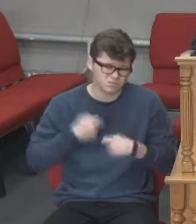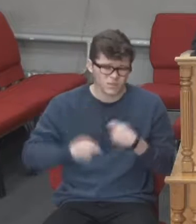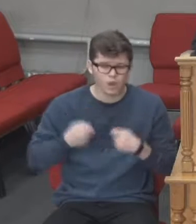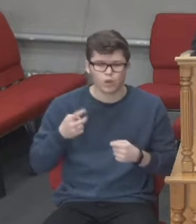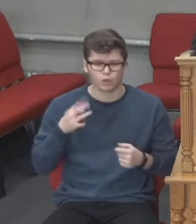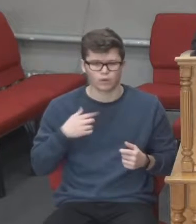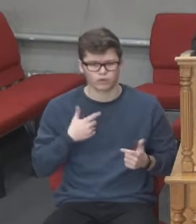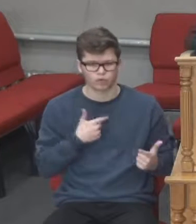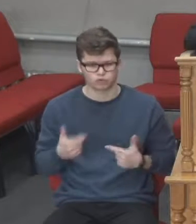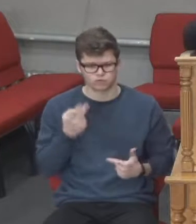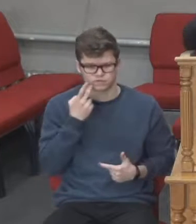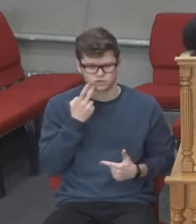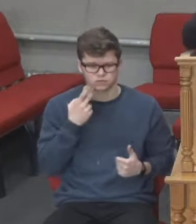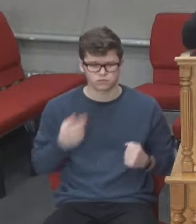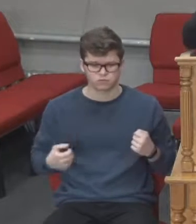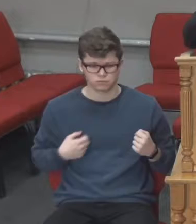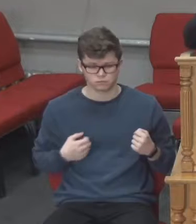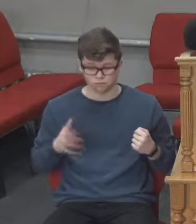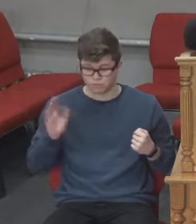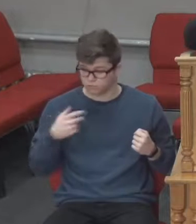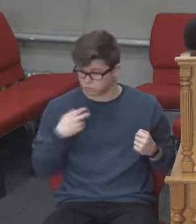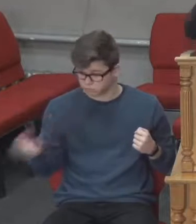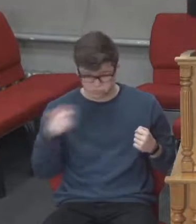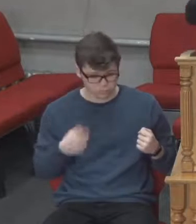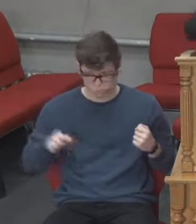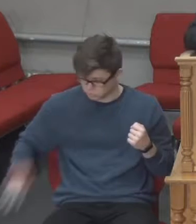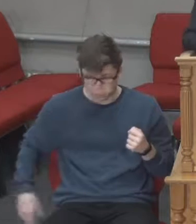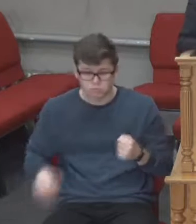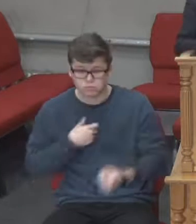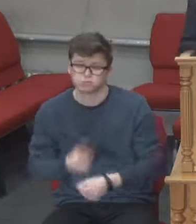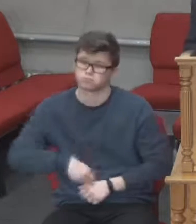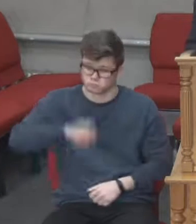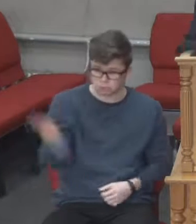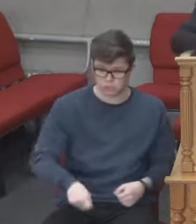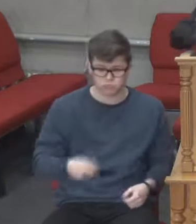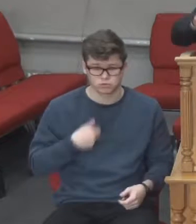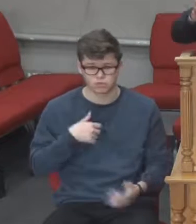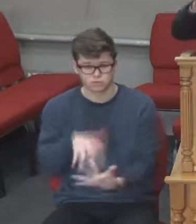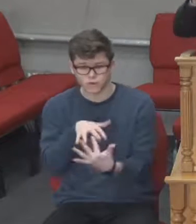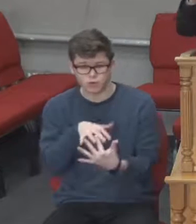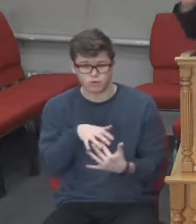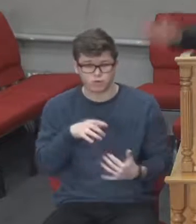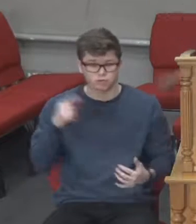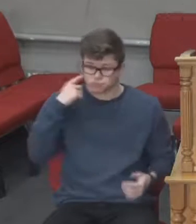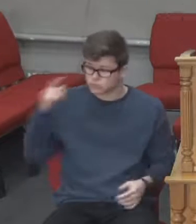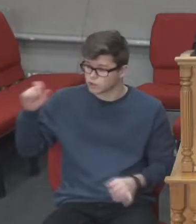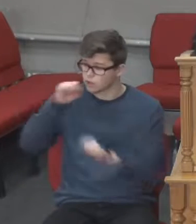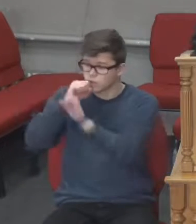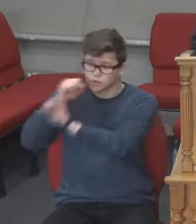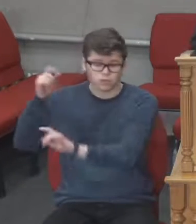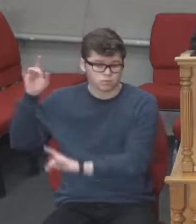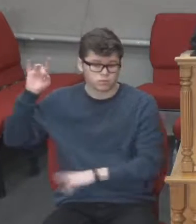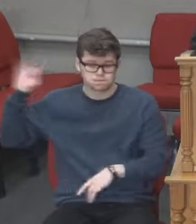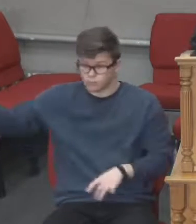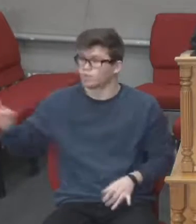ці люди, вони були наготові. І коли чули голос труби, вони знали, що потрібно відкласти будівництво,